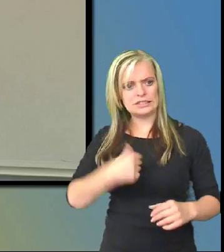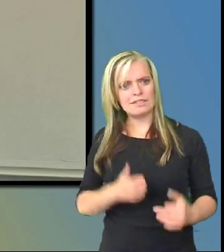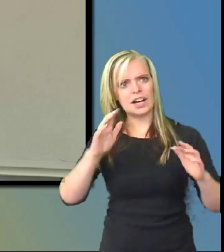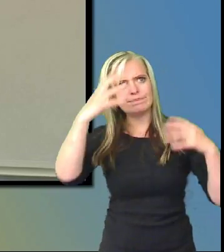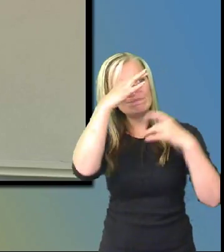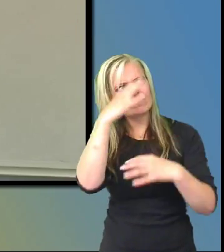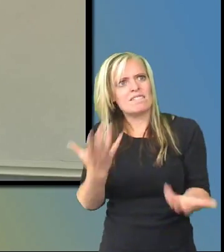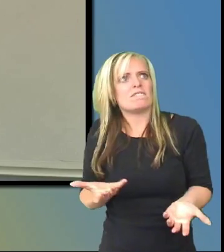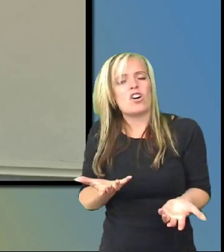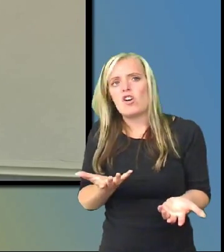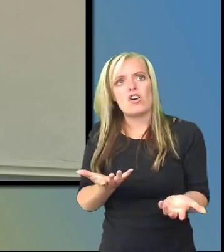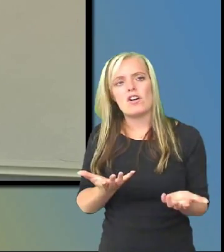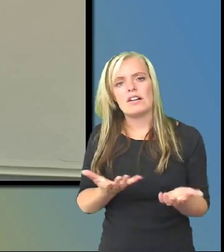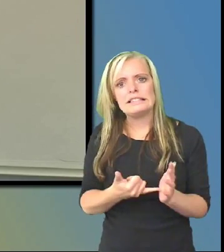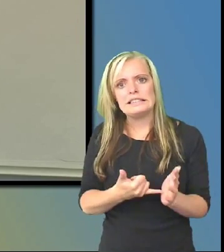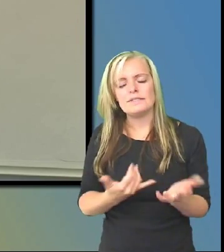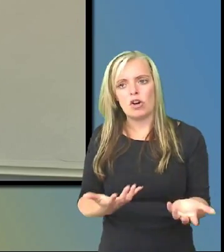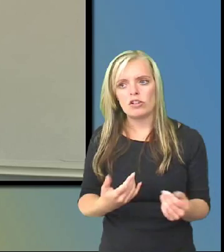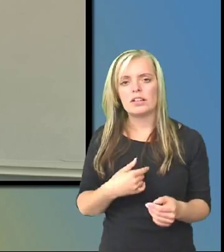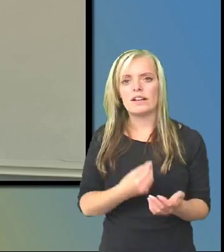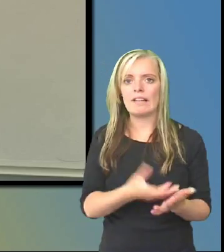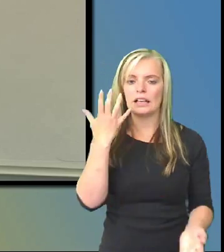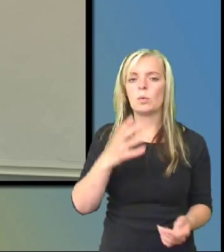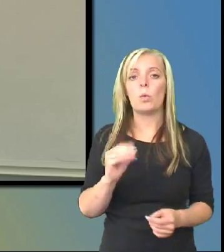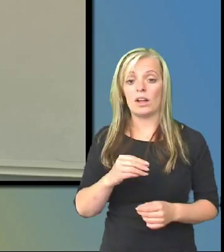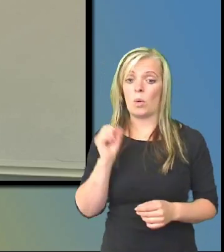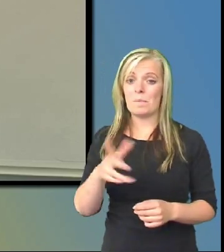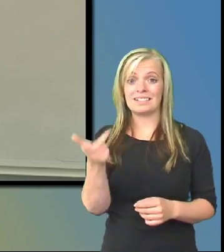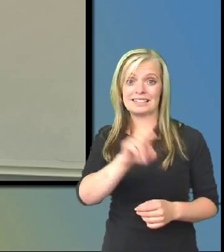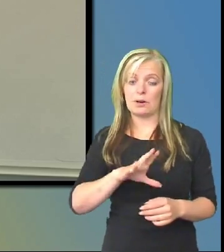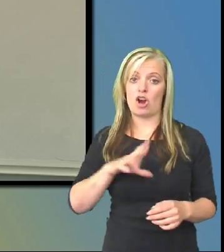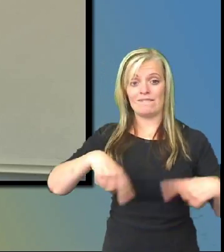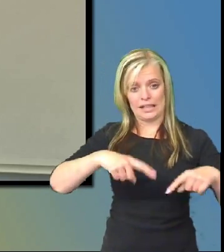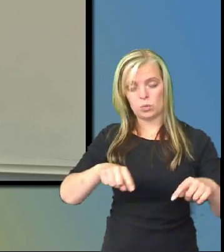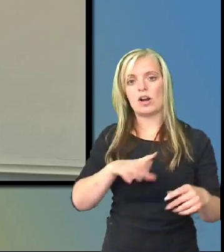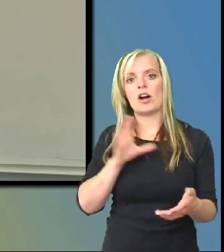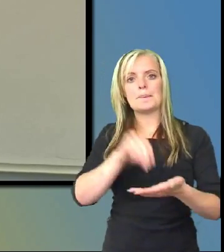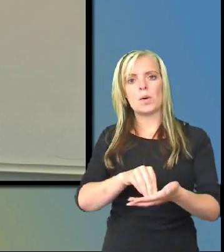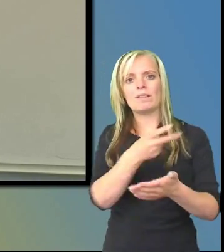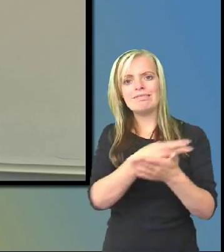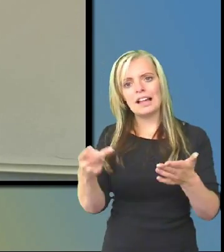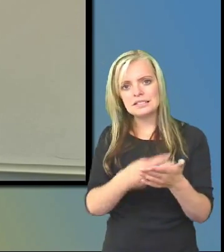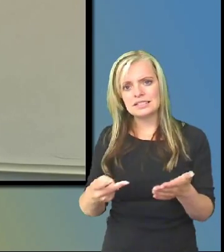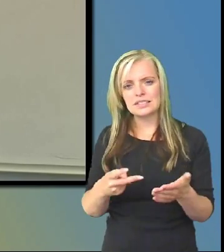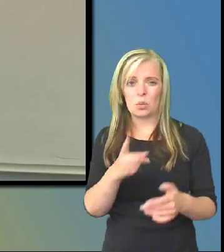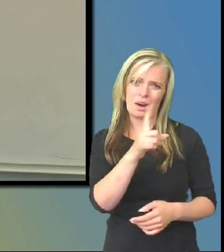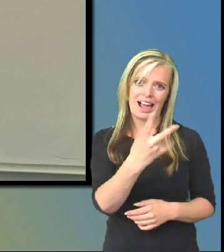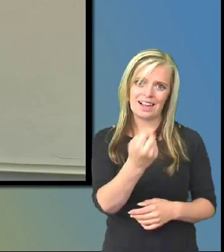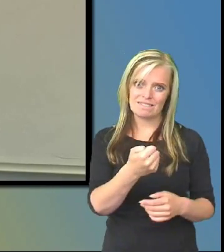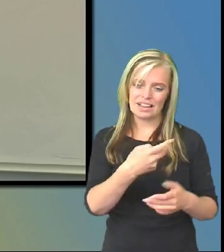en sån här sak som är texting till exempel. Om man textar en video. live textning kostar en femtedel av att göra en sån